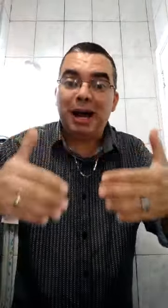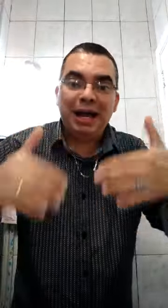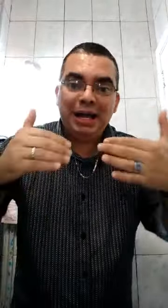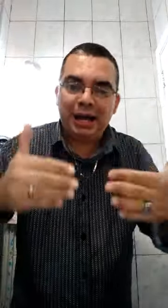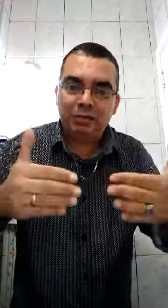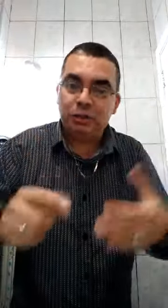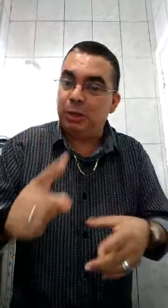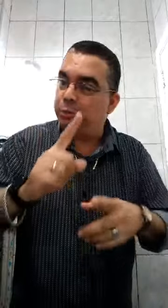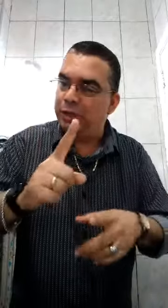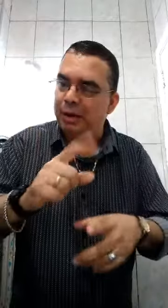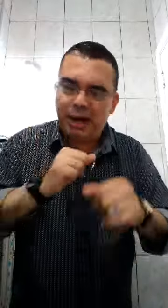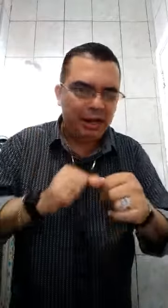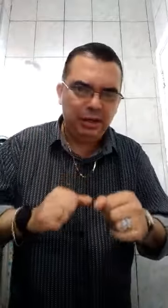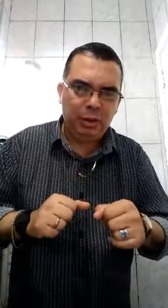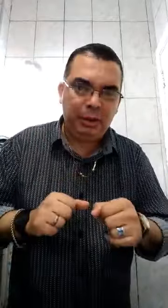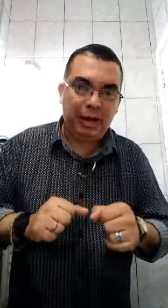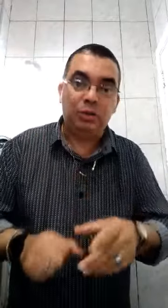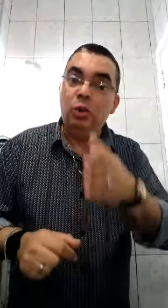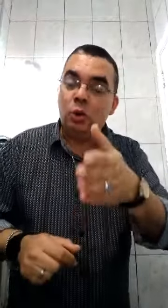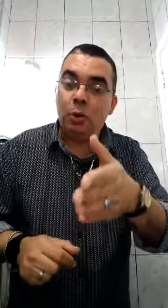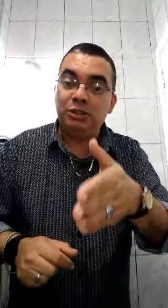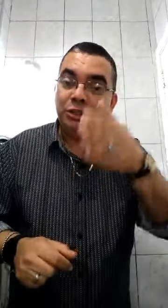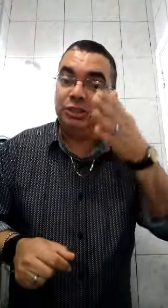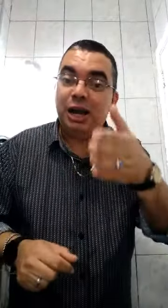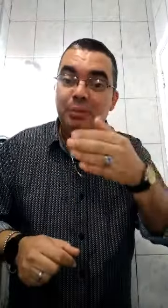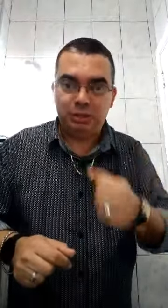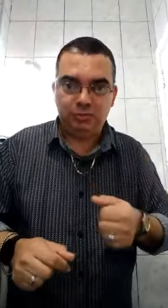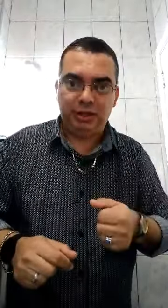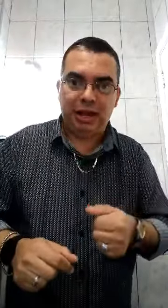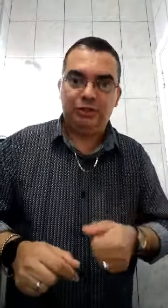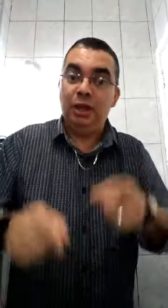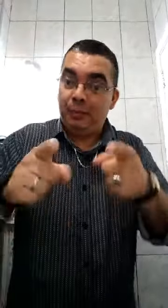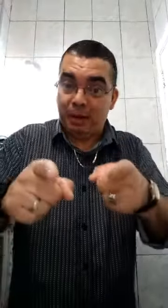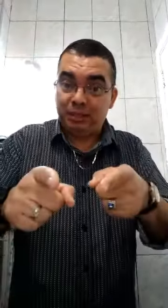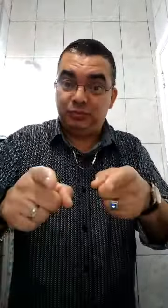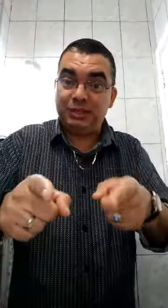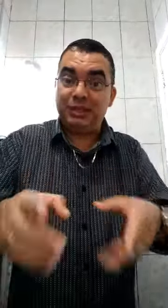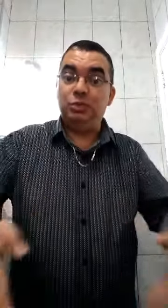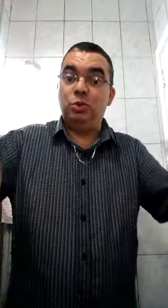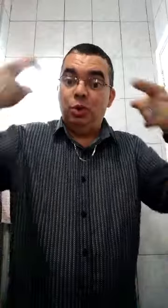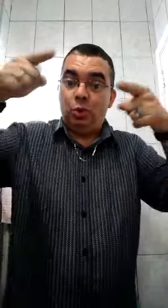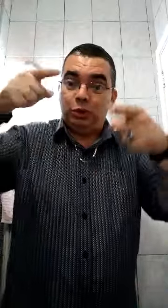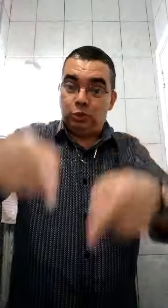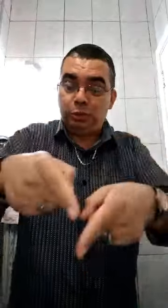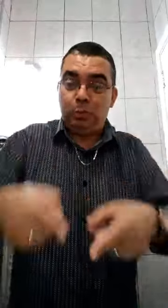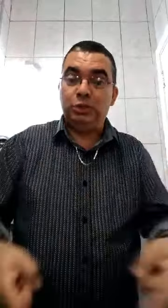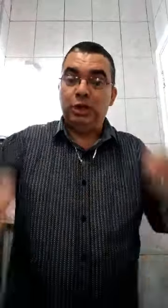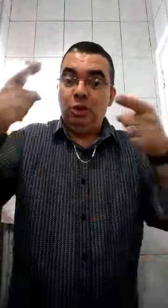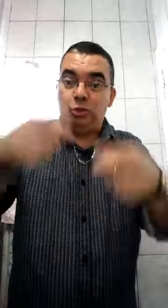amar cada vez mais. Porque amar não é pecado como a gente ama de verdade. Mas que faça isso com a sua esposa, com